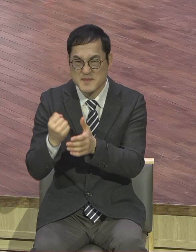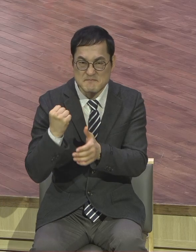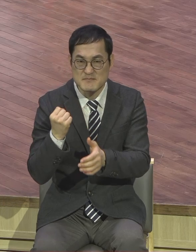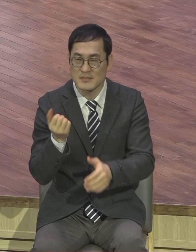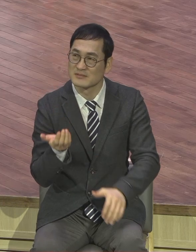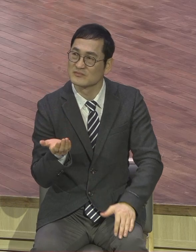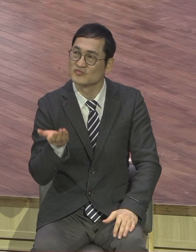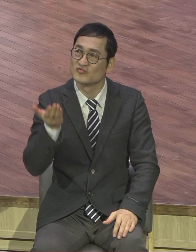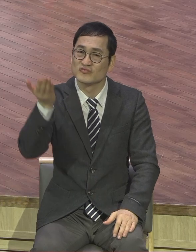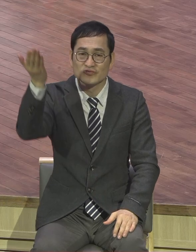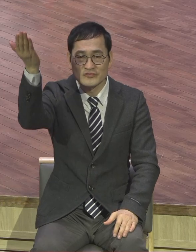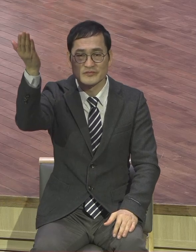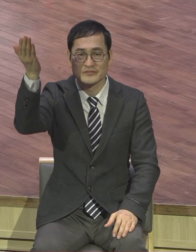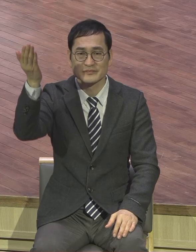마음으로 기도하는 거.